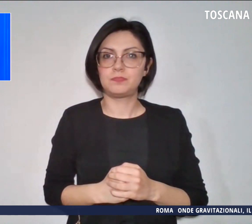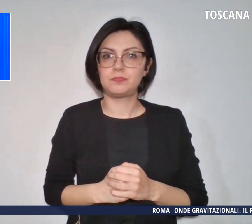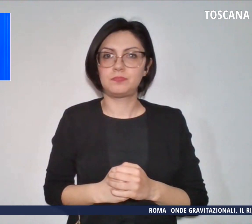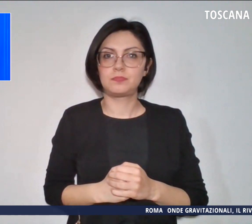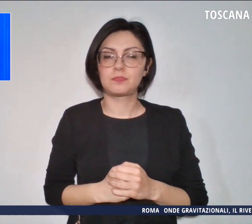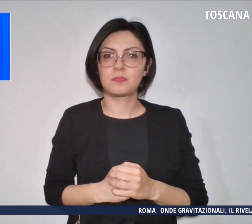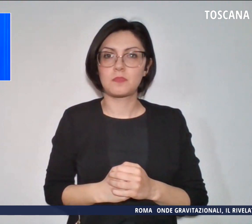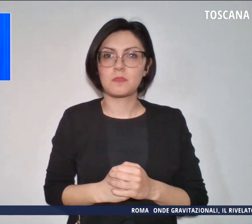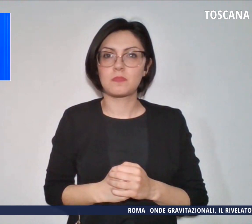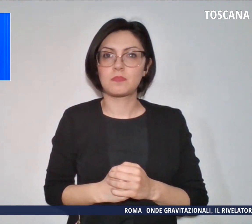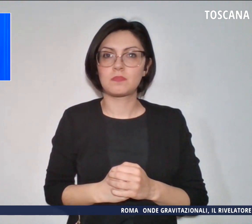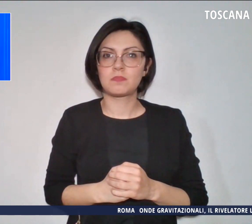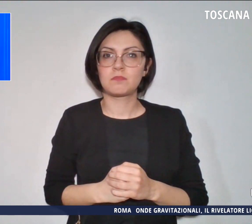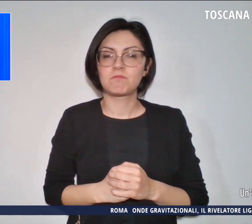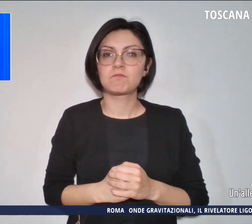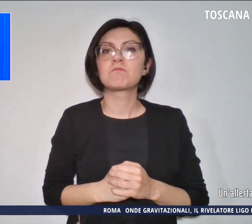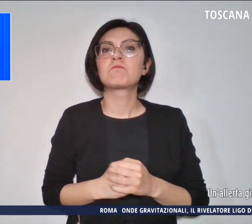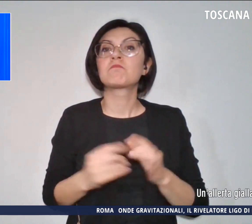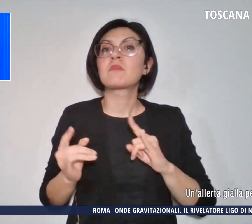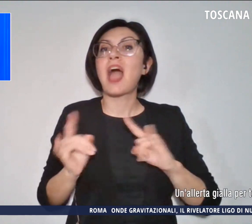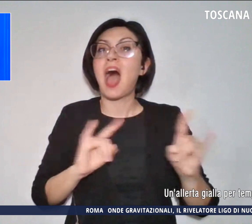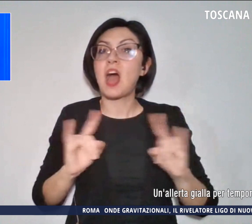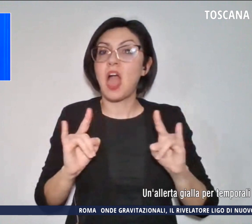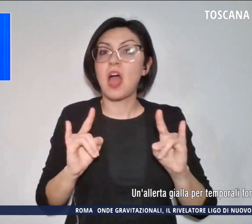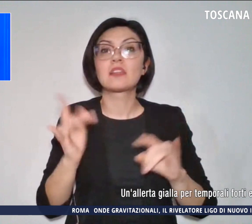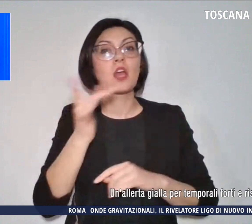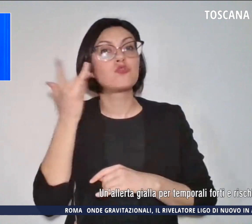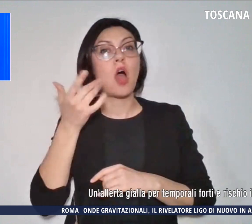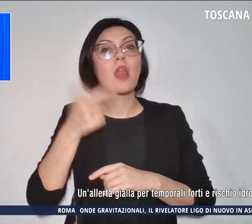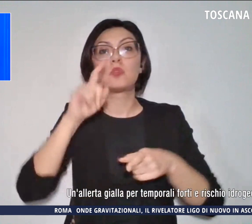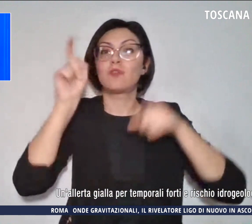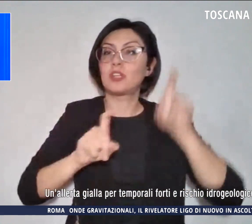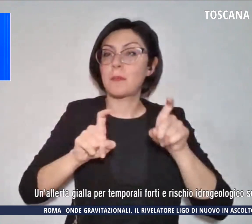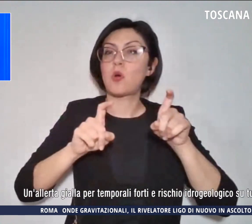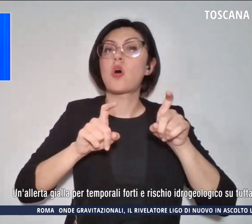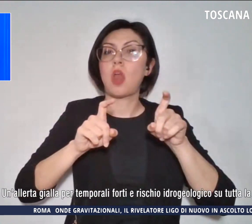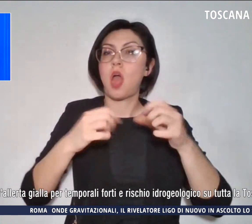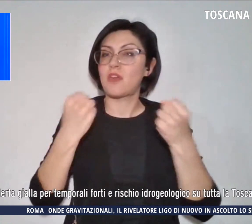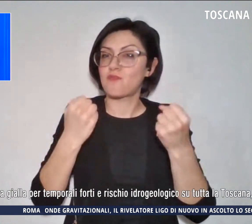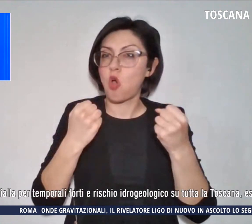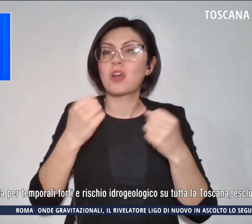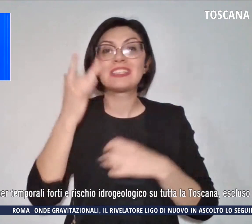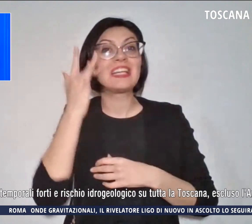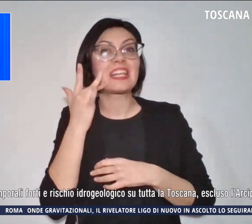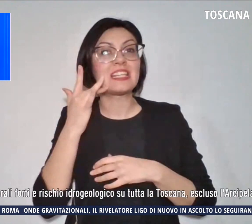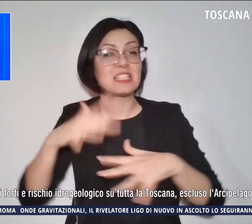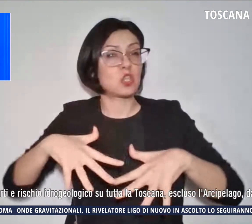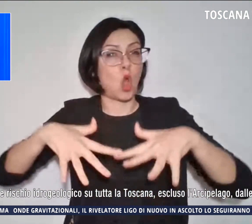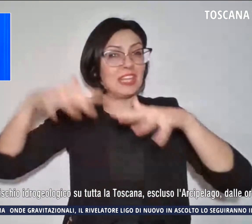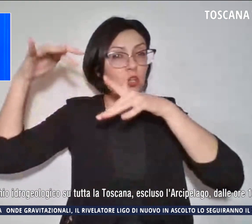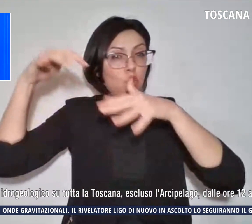Un'allerta gialla per temporali forti a rischio idrogeologico su tutta la Toscana